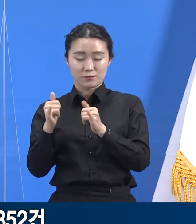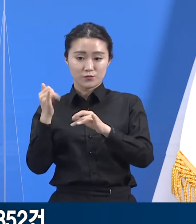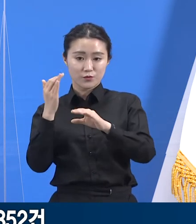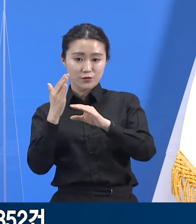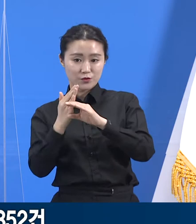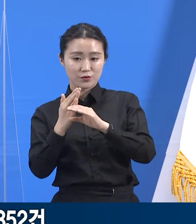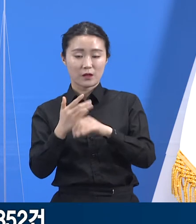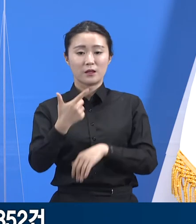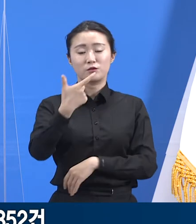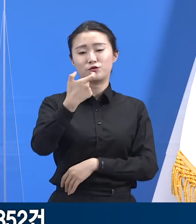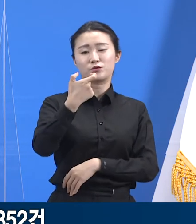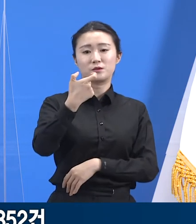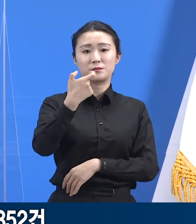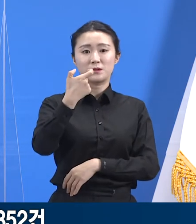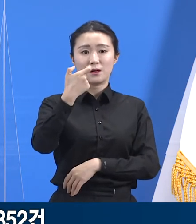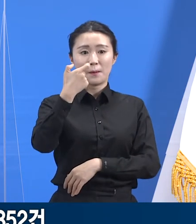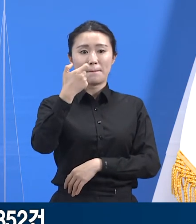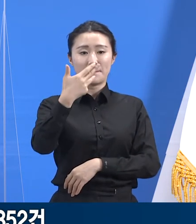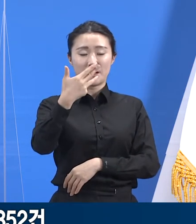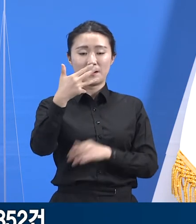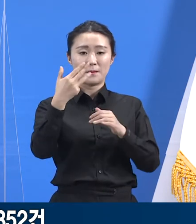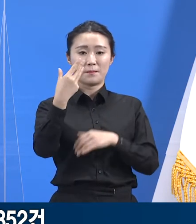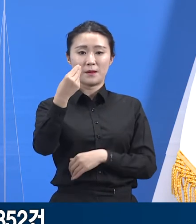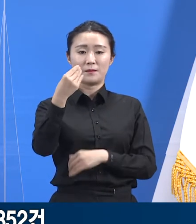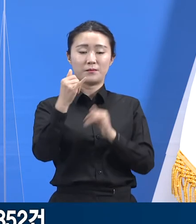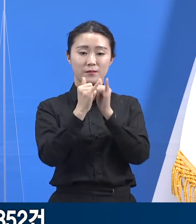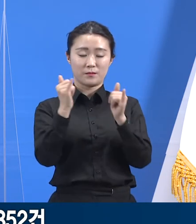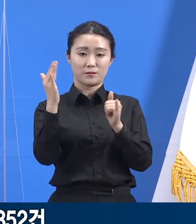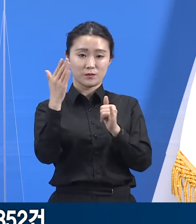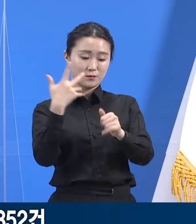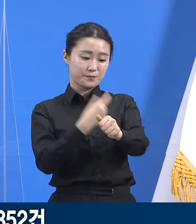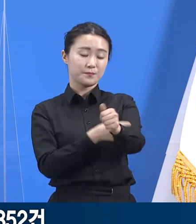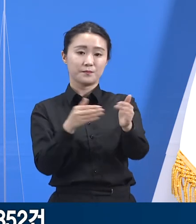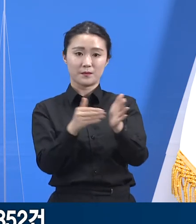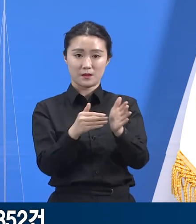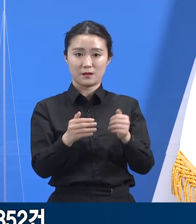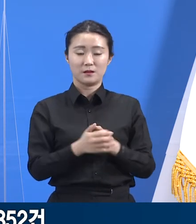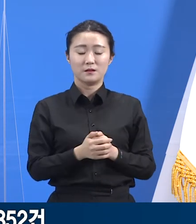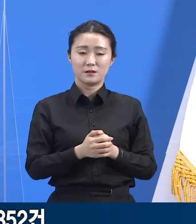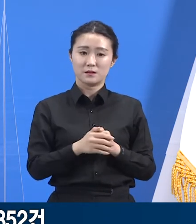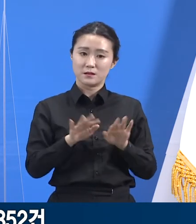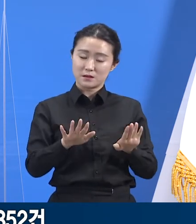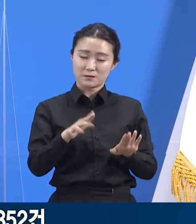접종했습니다. 동의자 대비 접종률은 현재 67.5%입니다.